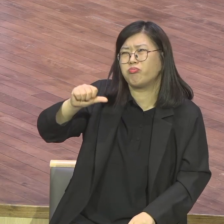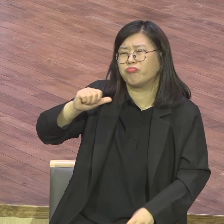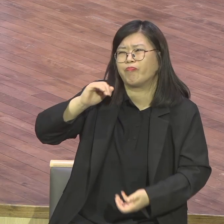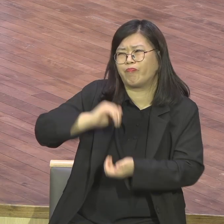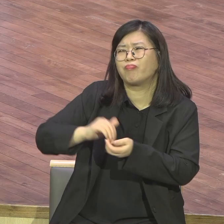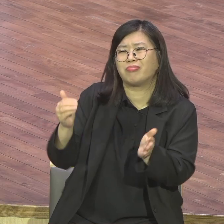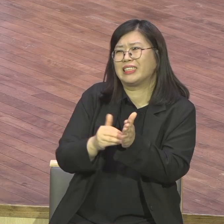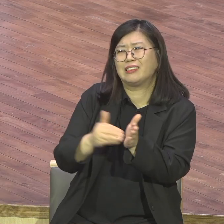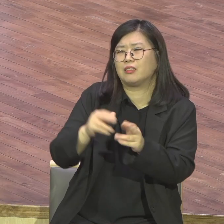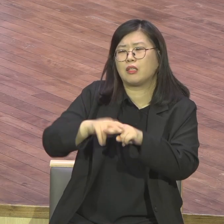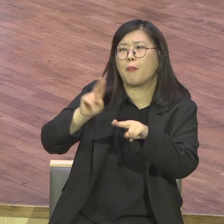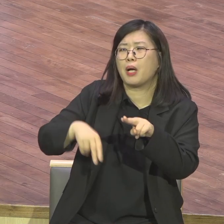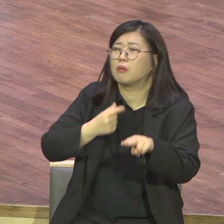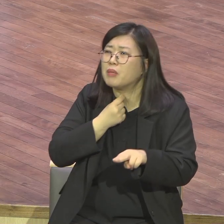할 수 없이 내가 지금